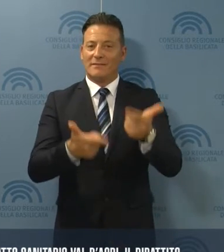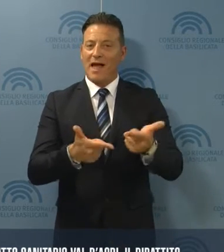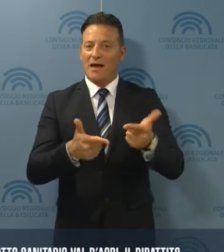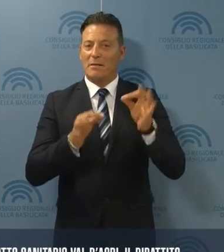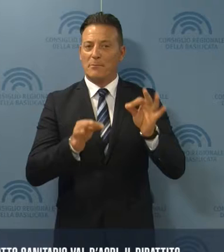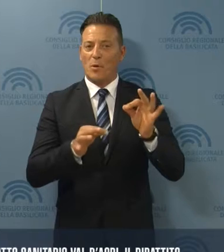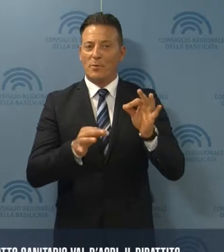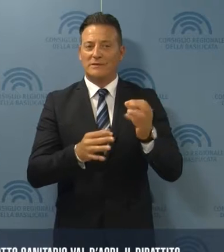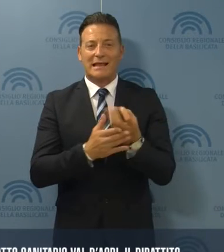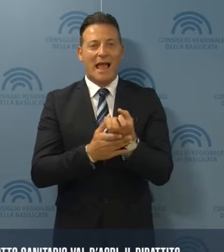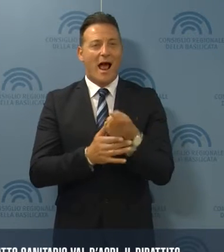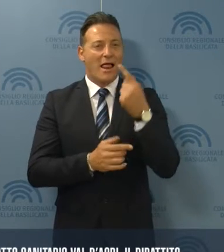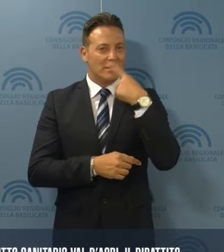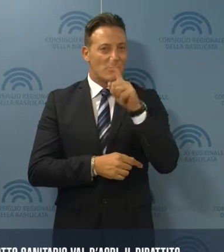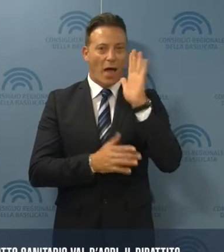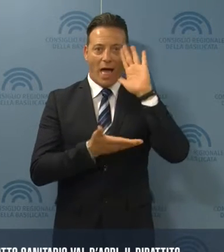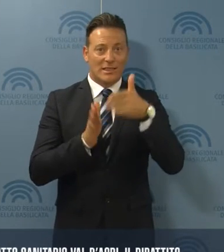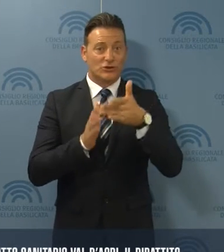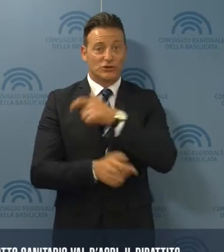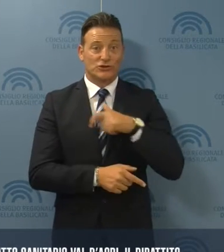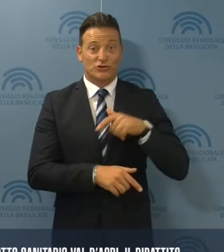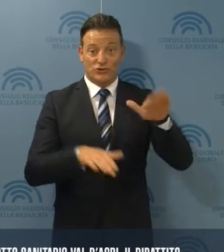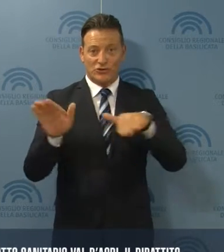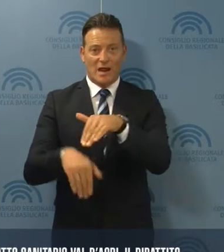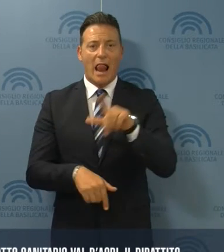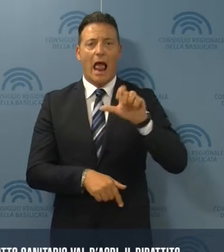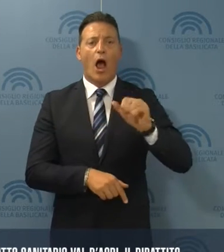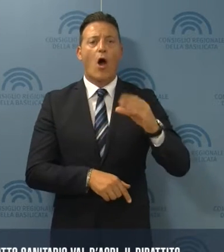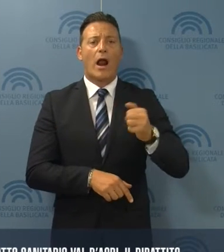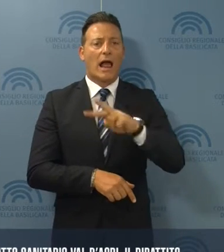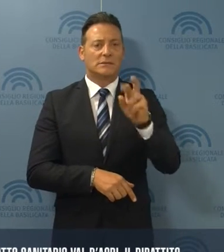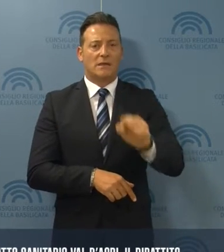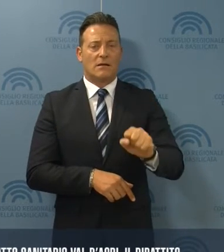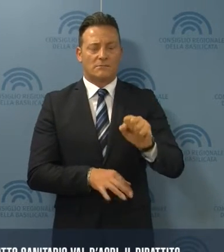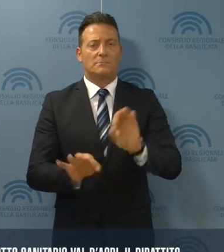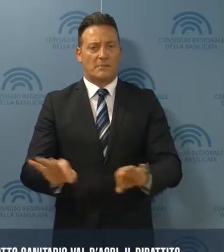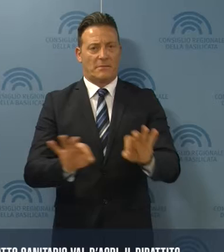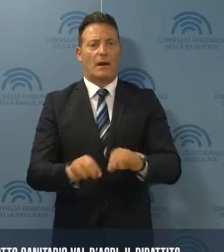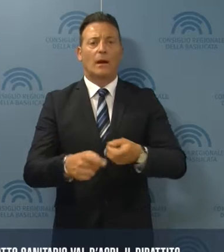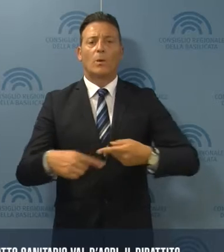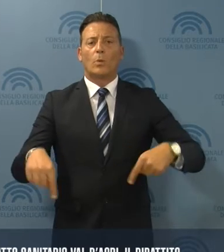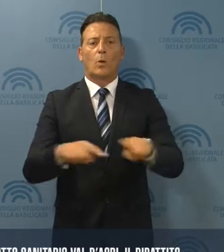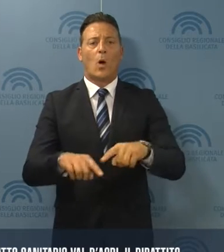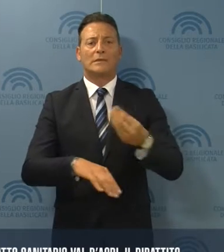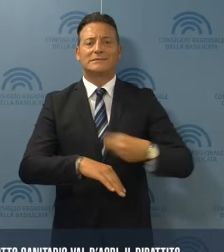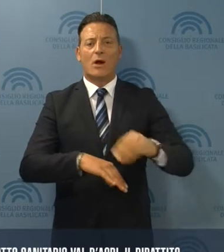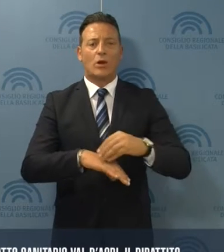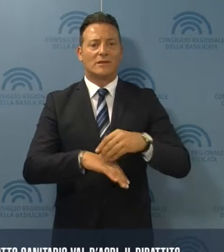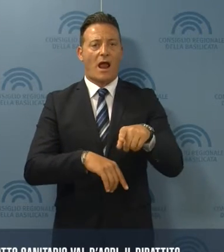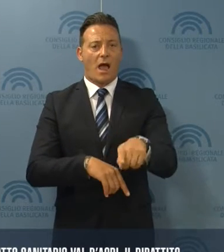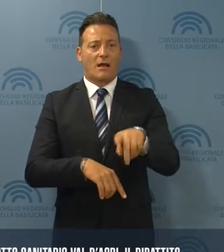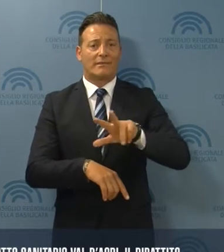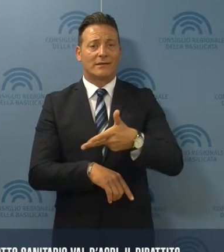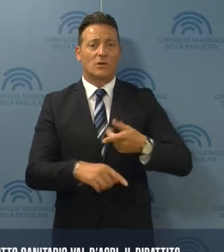segnale di attenzione ai sindaci, la Corazza ha proposto di convocare una riunione straordinaria